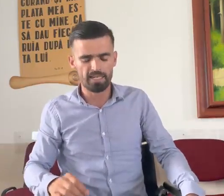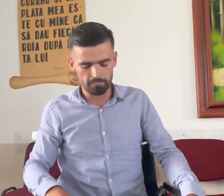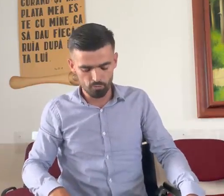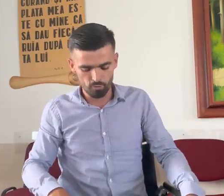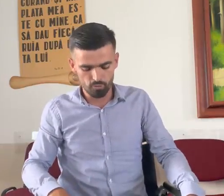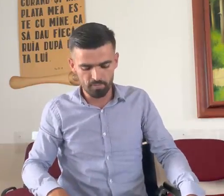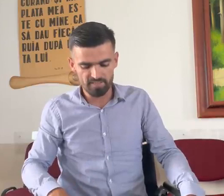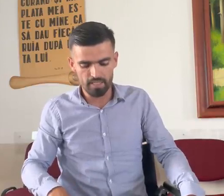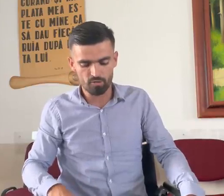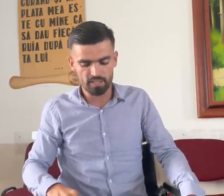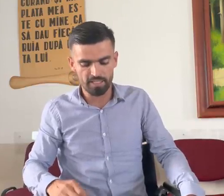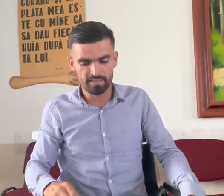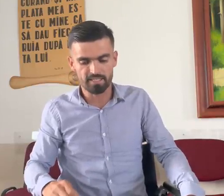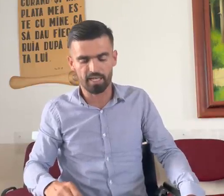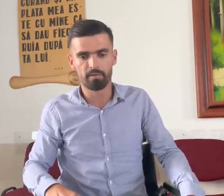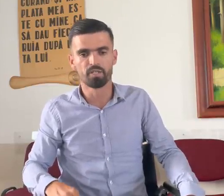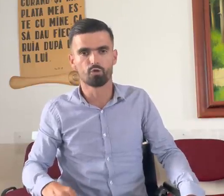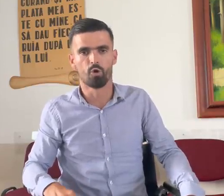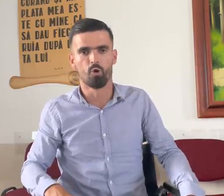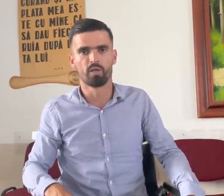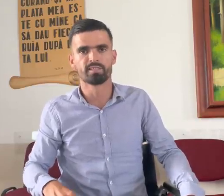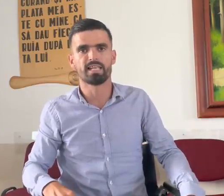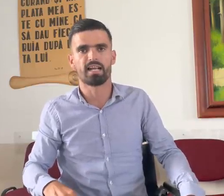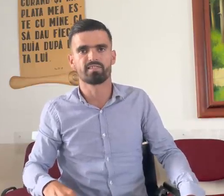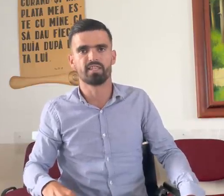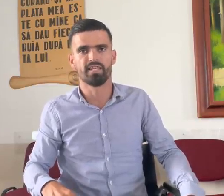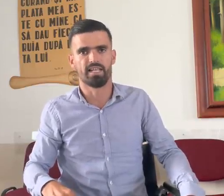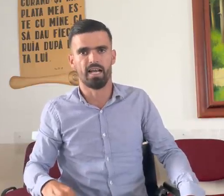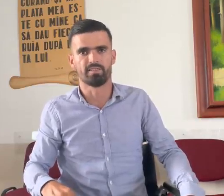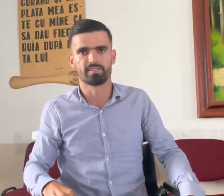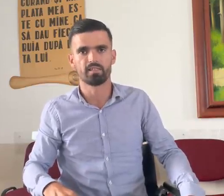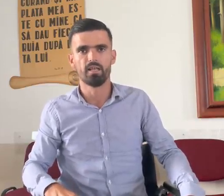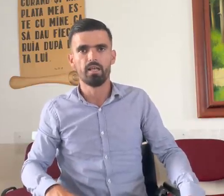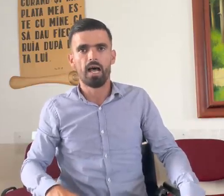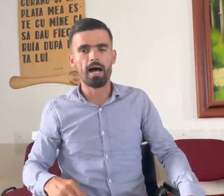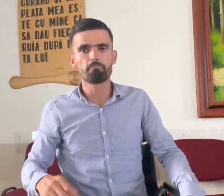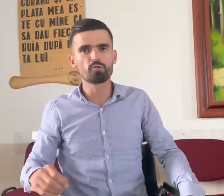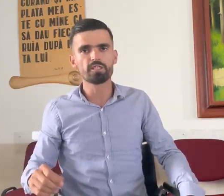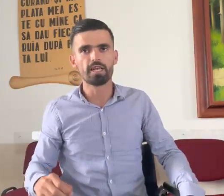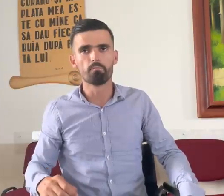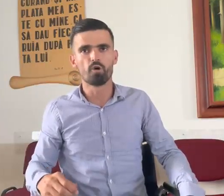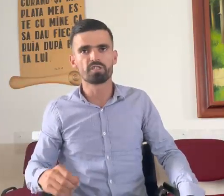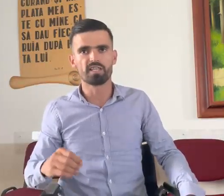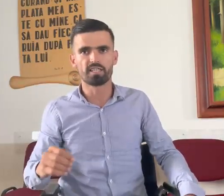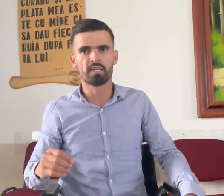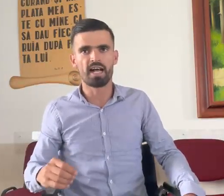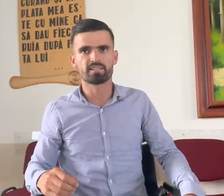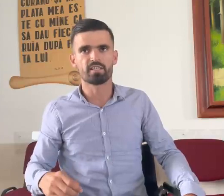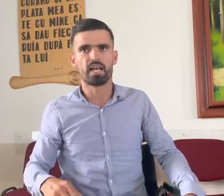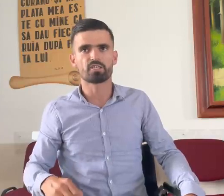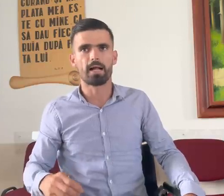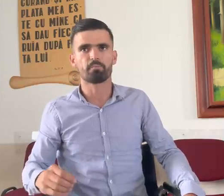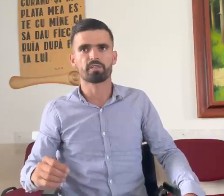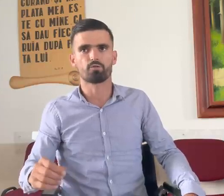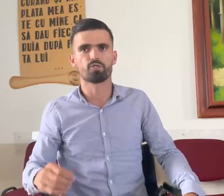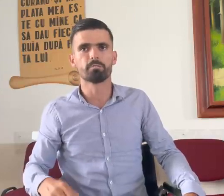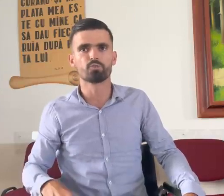facă bunul Dumnezeu să ne întărim în Duhul în seara zilei de azi. Am puține emoții, de dimineață de la șapte slujim